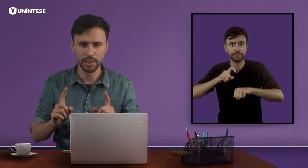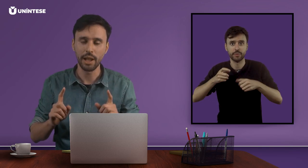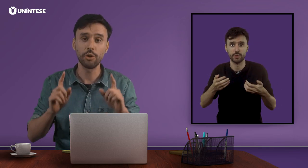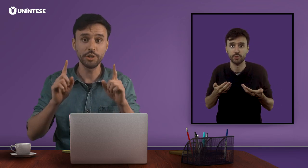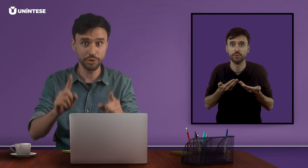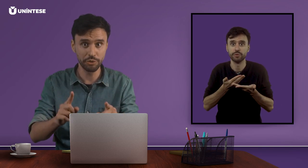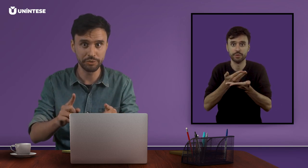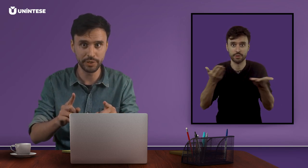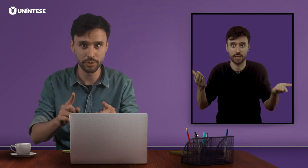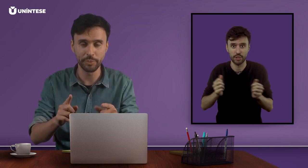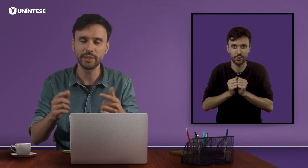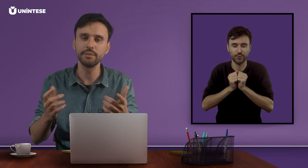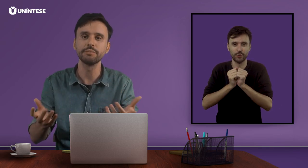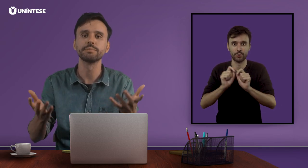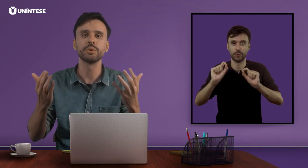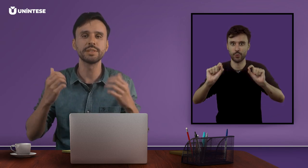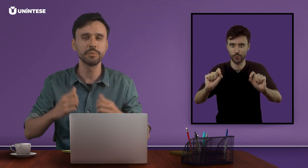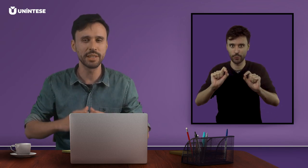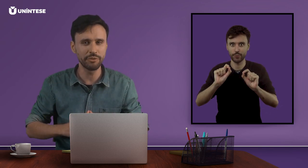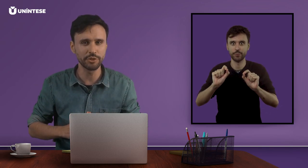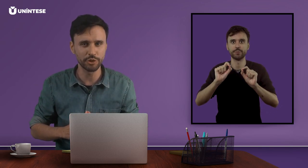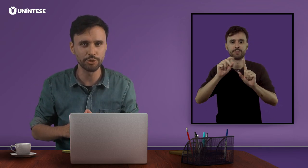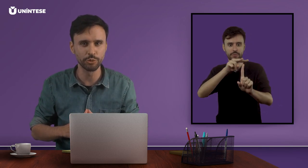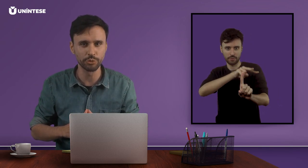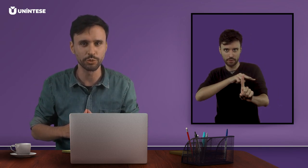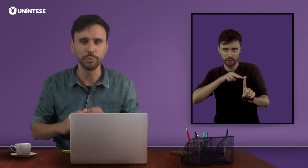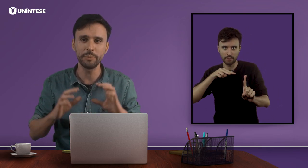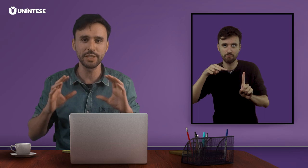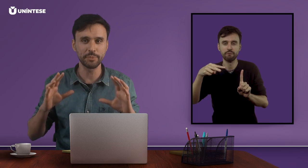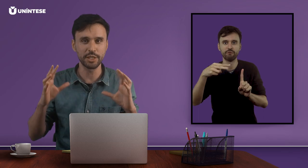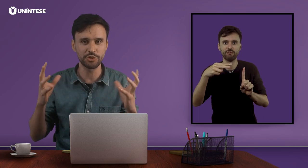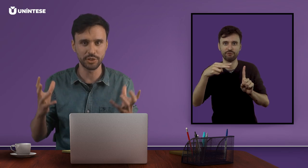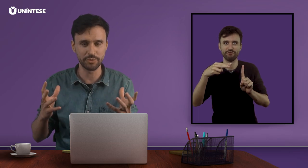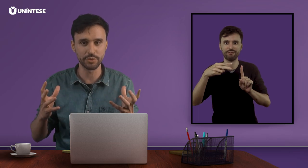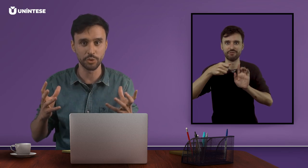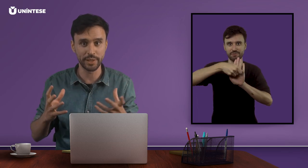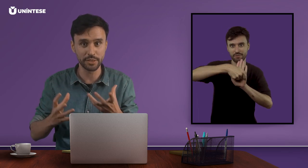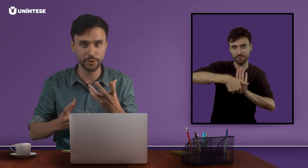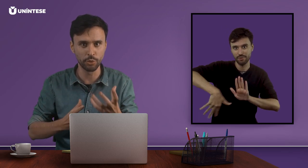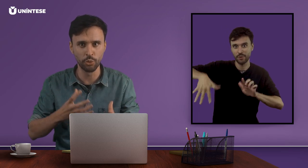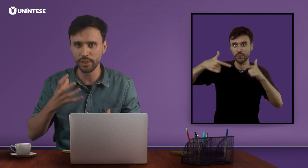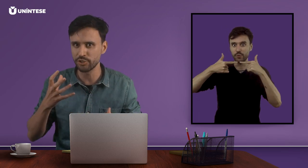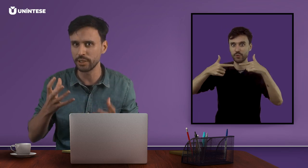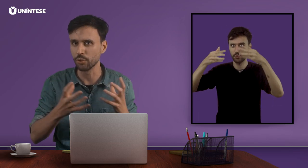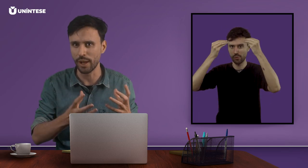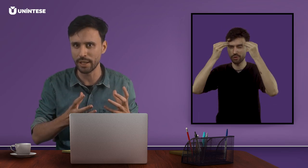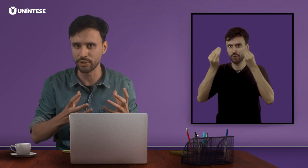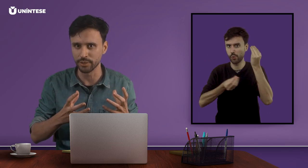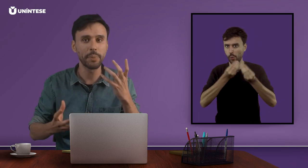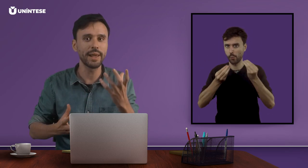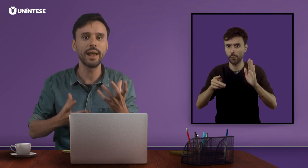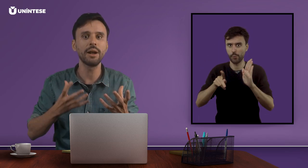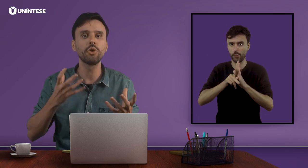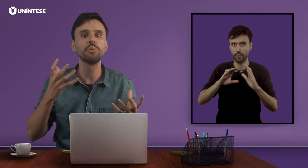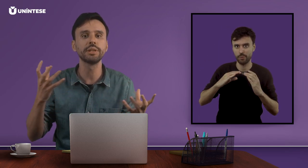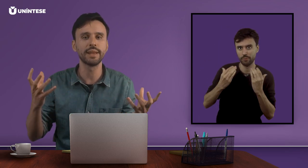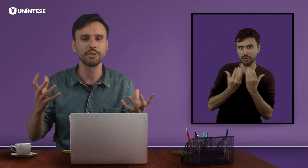agora te convido para que possamos refletir junto numa perspectiva sobre as figuras de linguagem para a comunidade